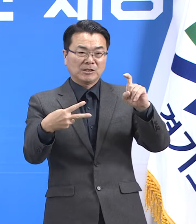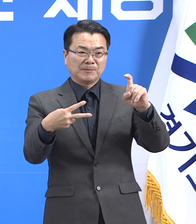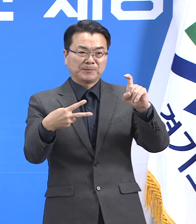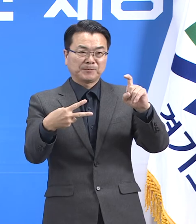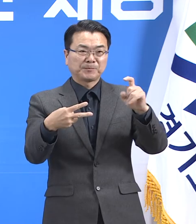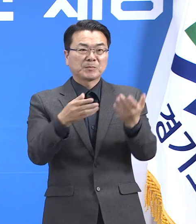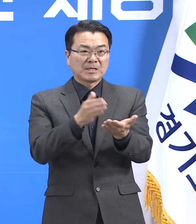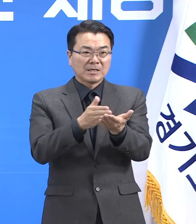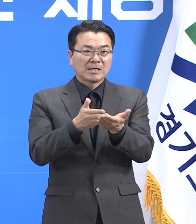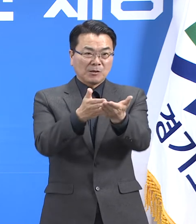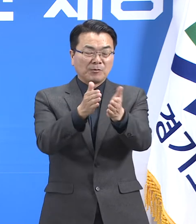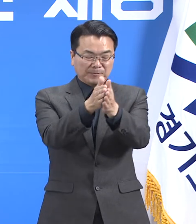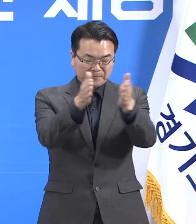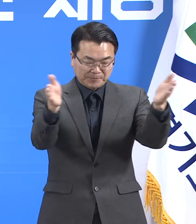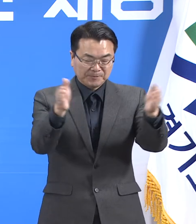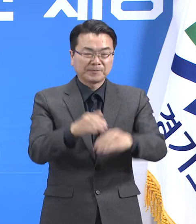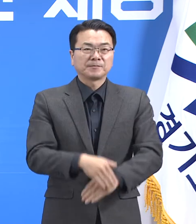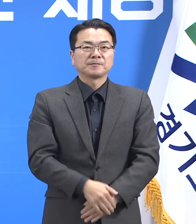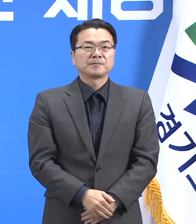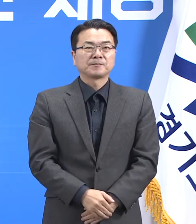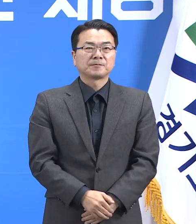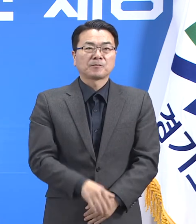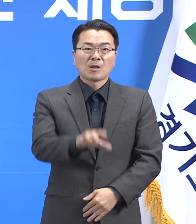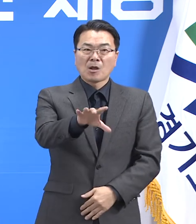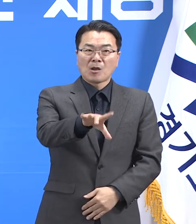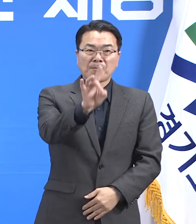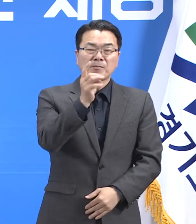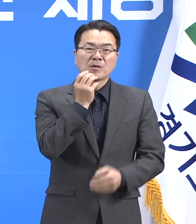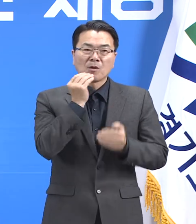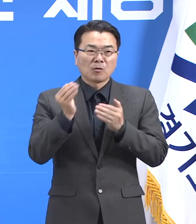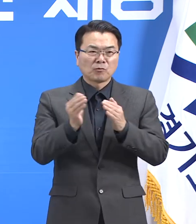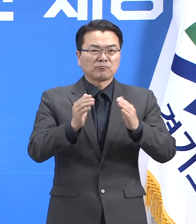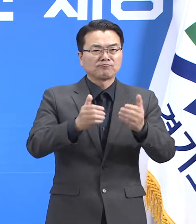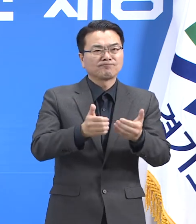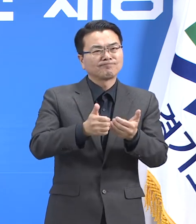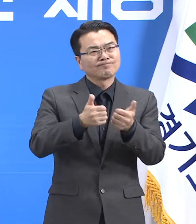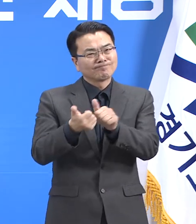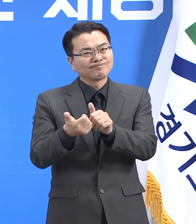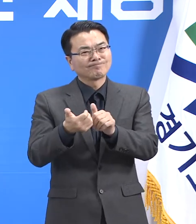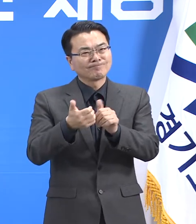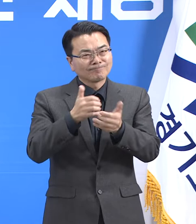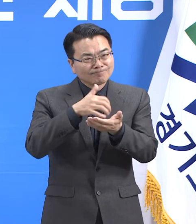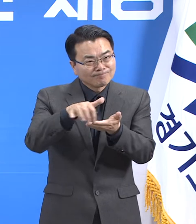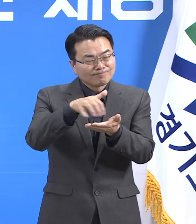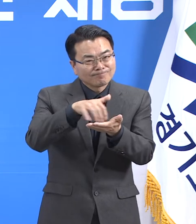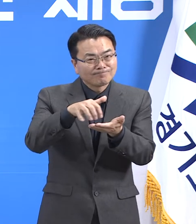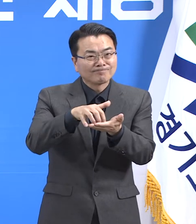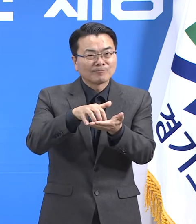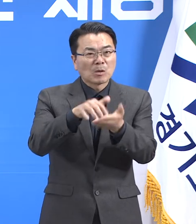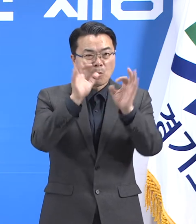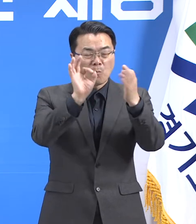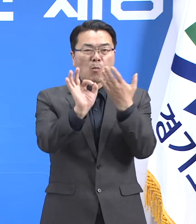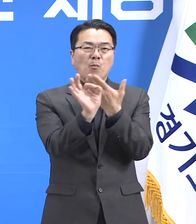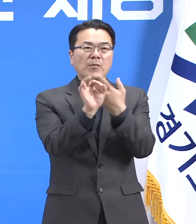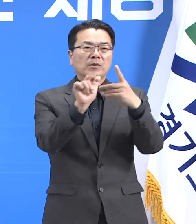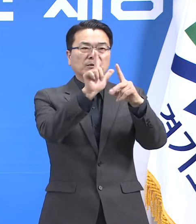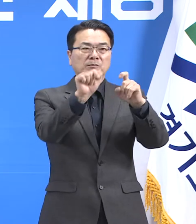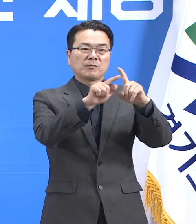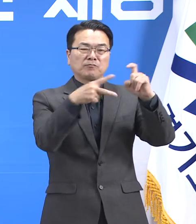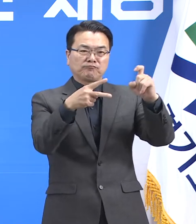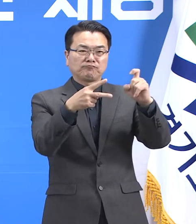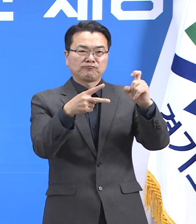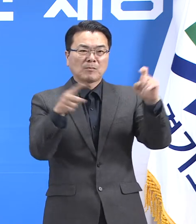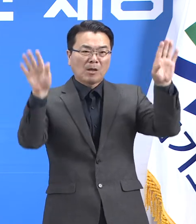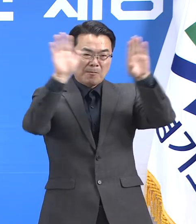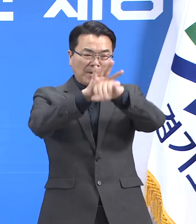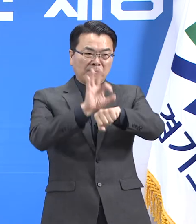기자회견을 시작하겠습니다. 먼저 경기도 사망자 현황입니다. 12월 2일 0시